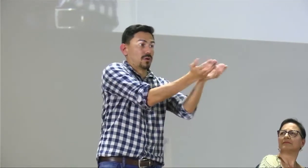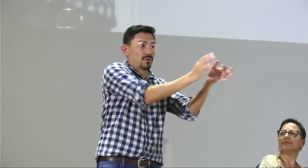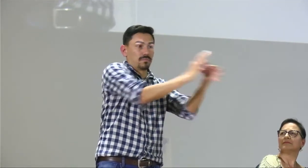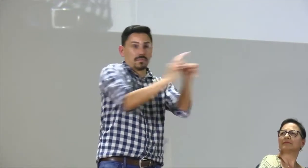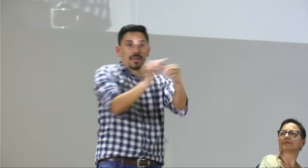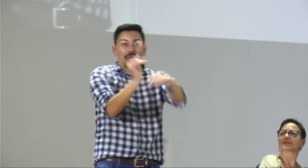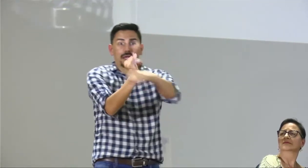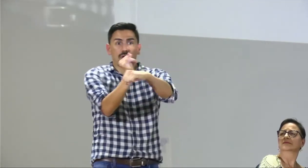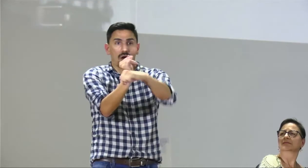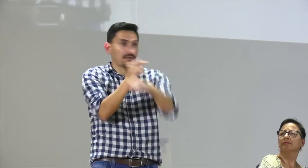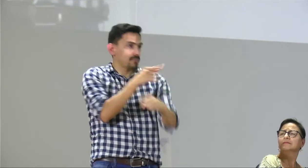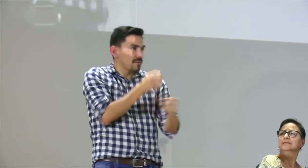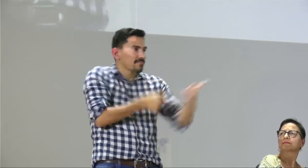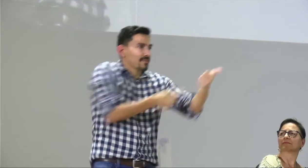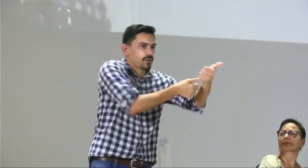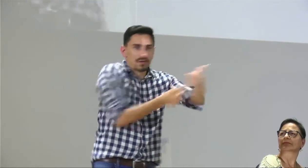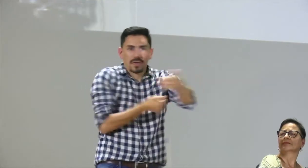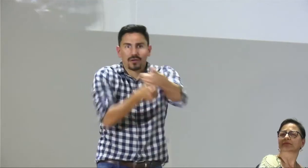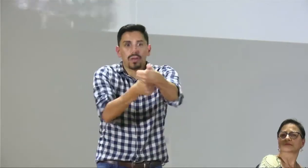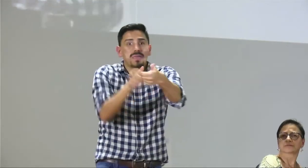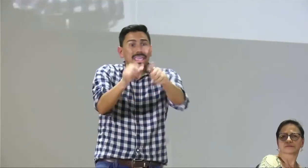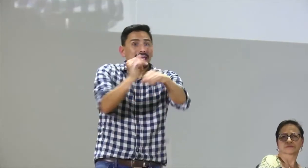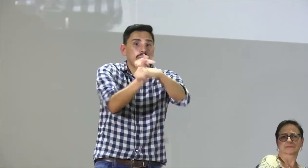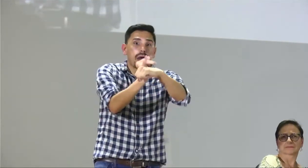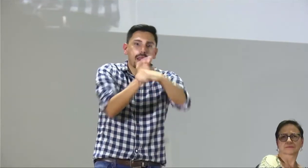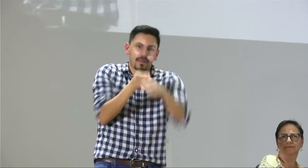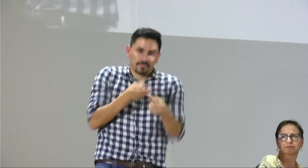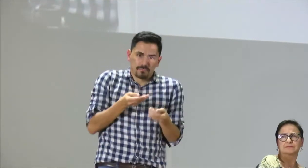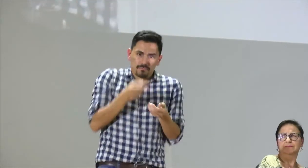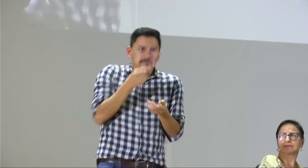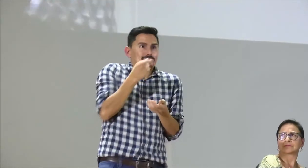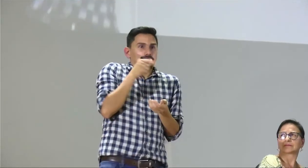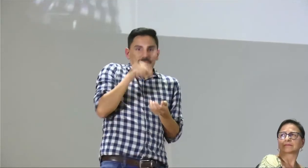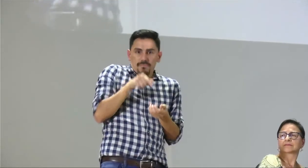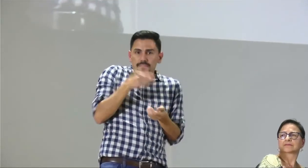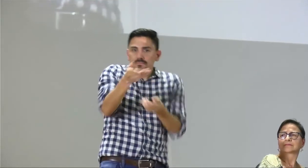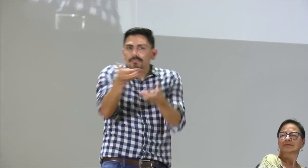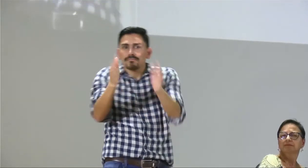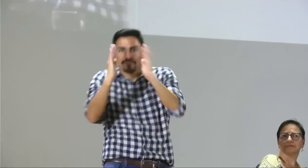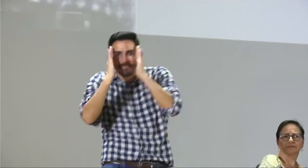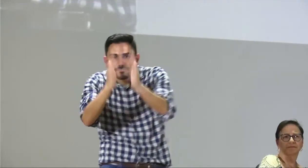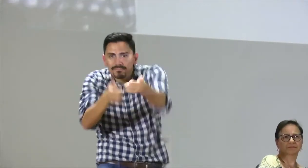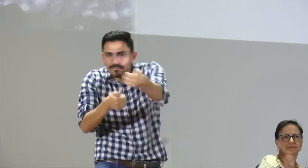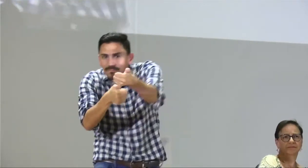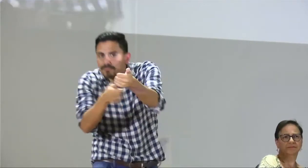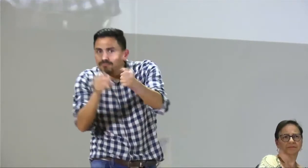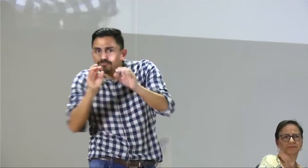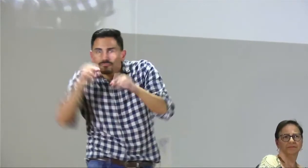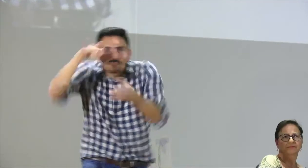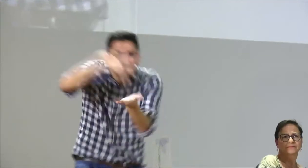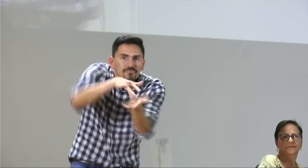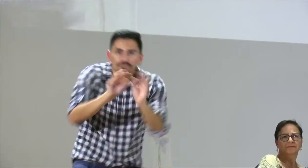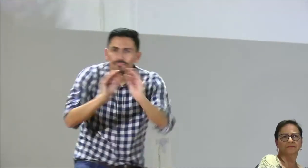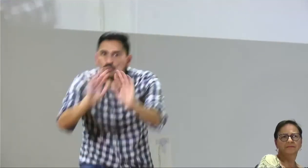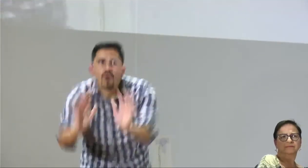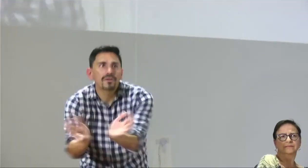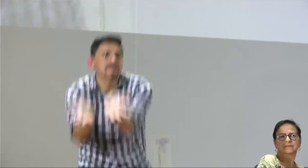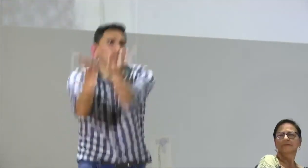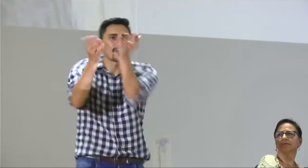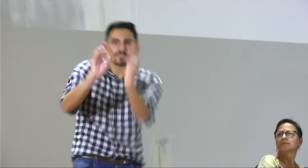instituciones se les daba asesoría a las instituciones a las secretarías de educación y en estas asesorías se daba formación